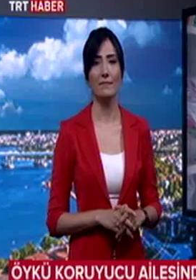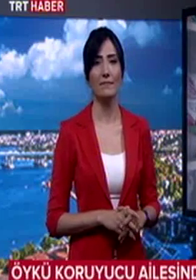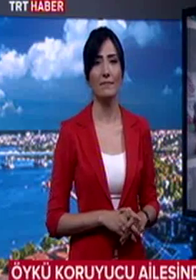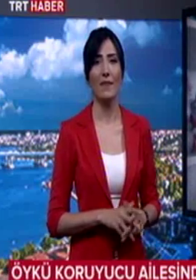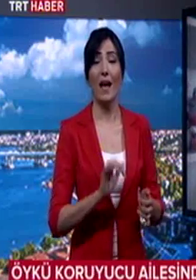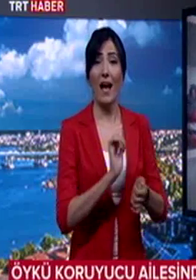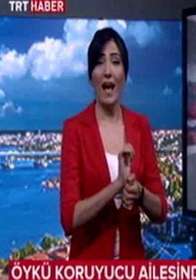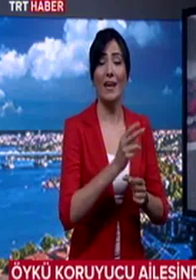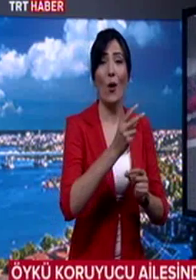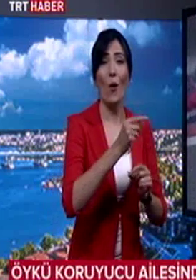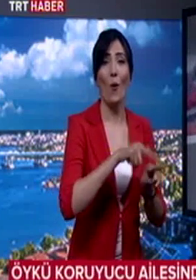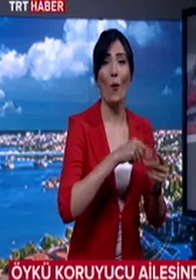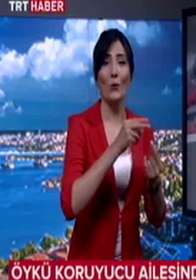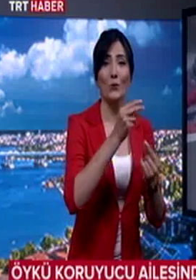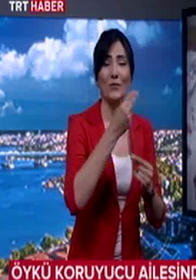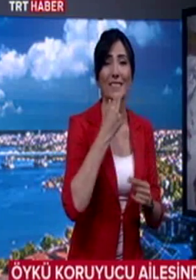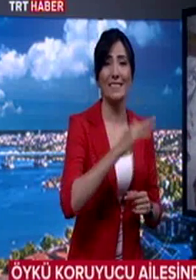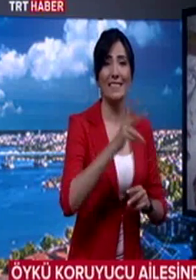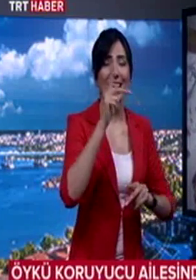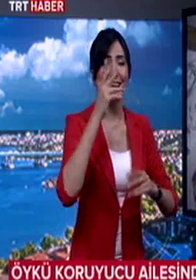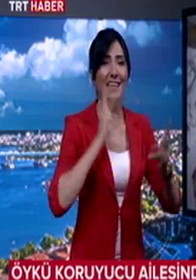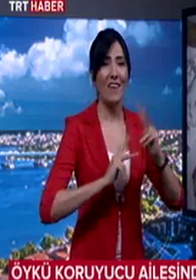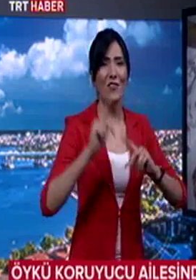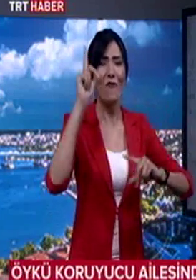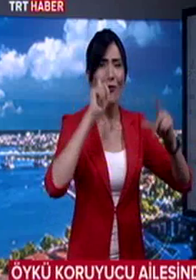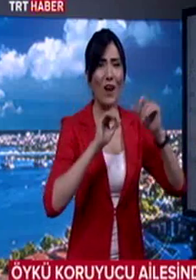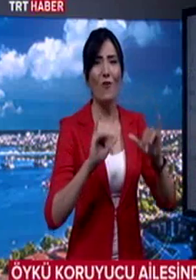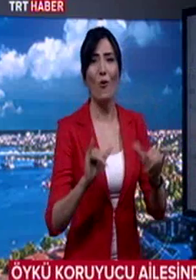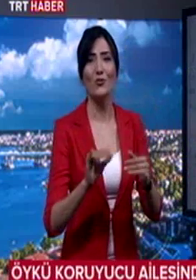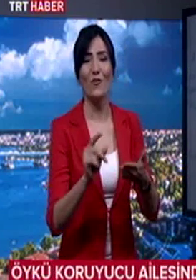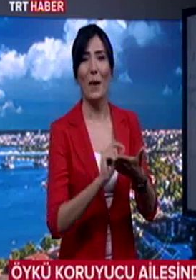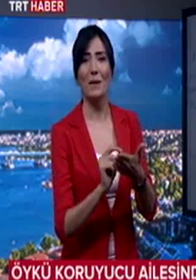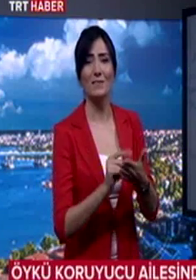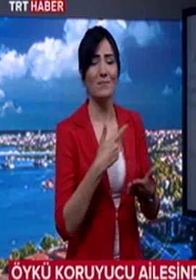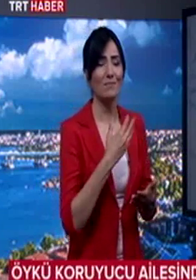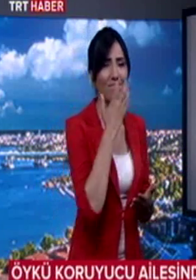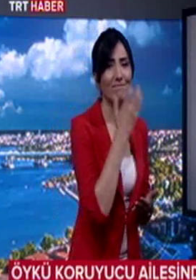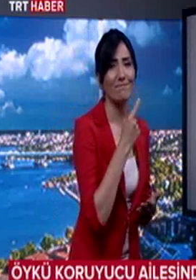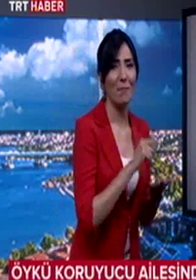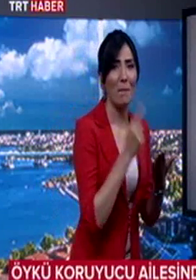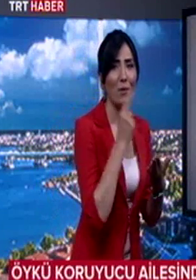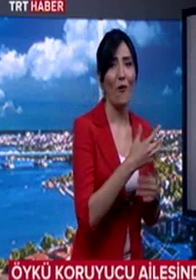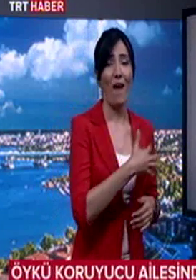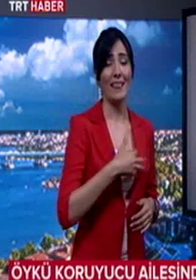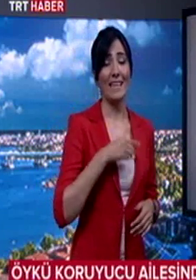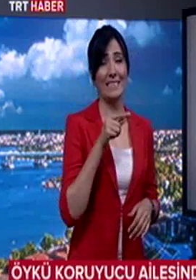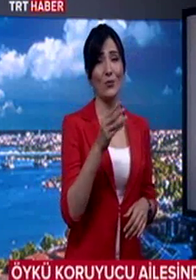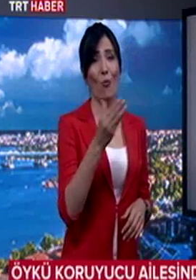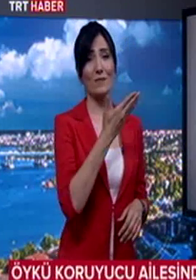Aile öykünün kıyafetleri, fotoğrafları, oyuncakları ve yazdığı mektupla avunuyor. Anne seni çok seviyorum. Beni